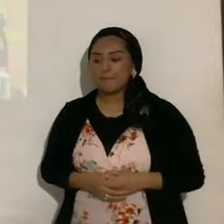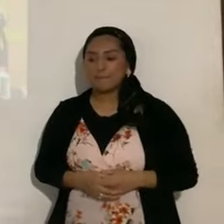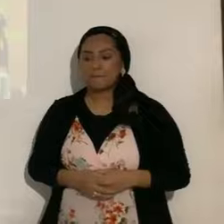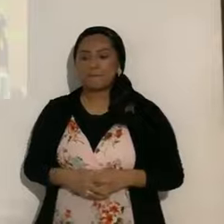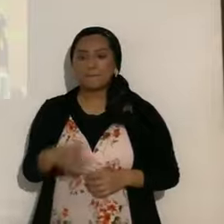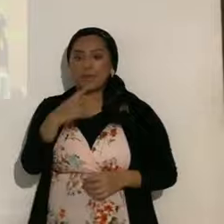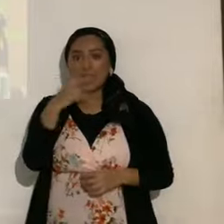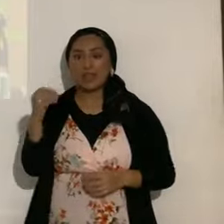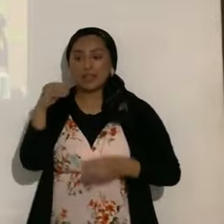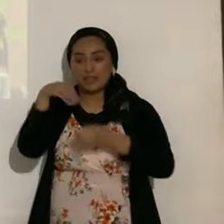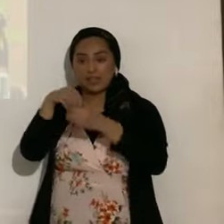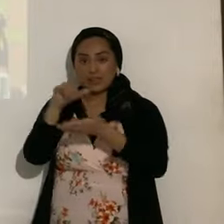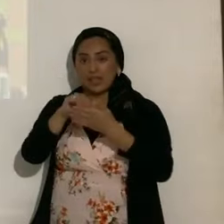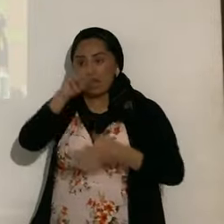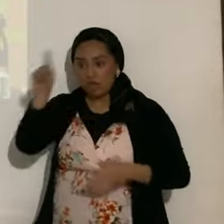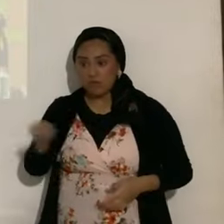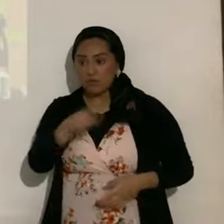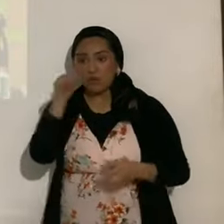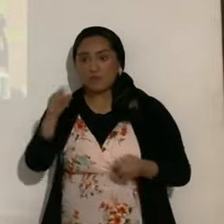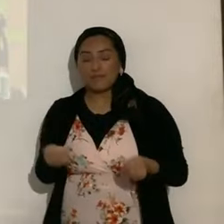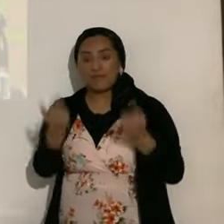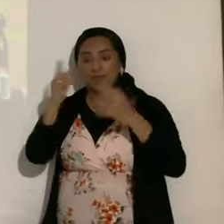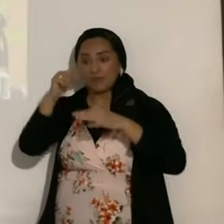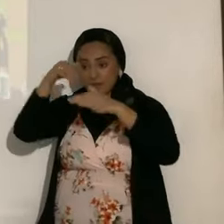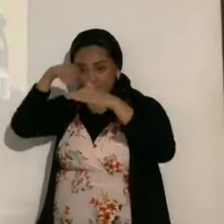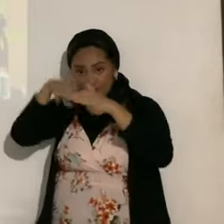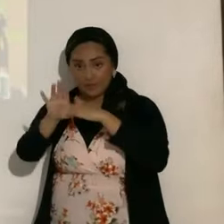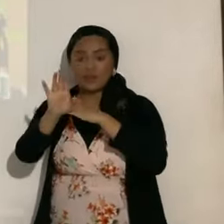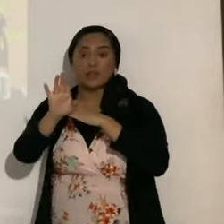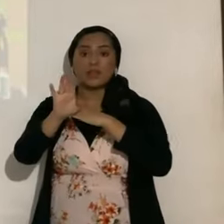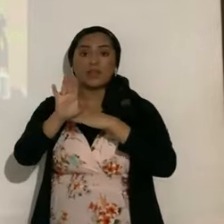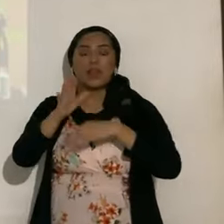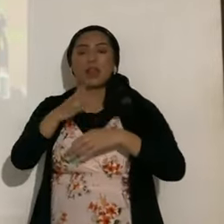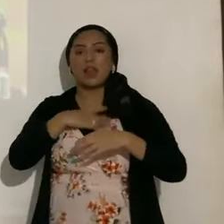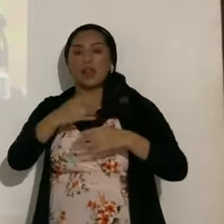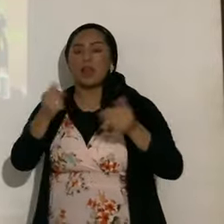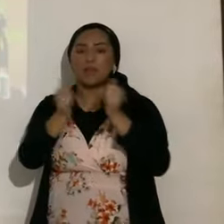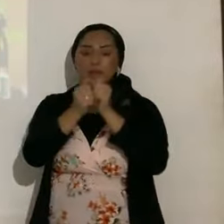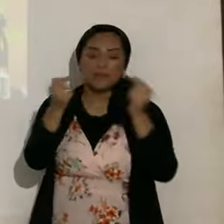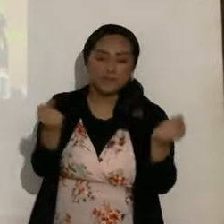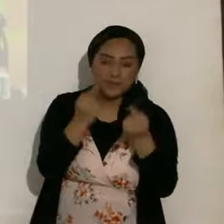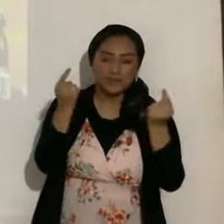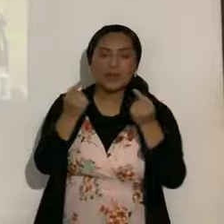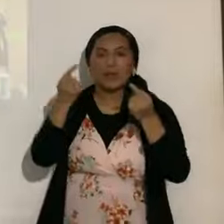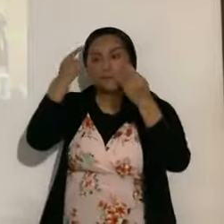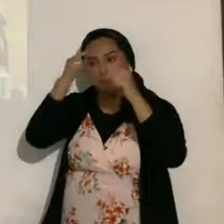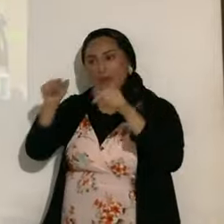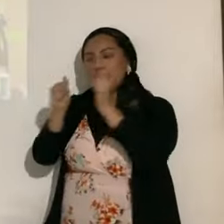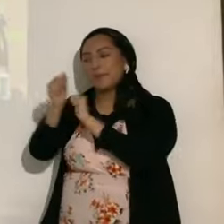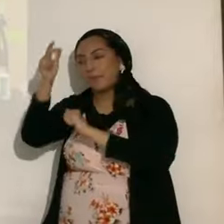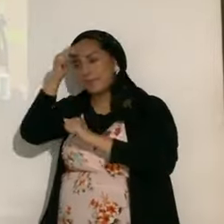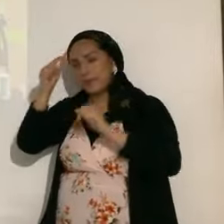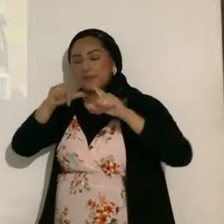ese anillo de fuego, donde se meten, y están brincando, con los brujos, y se pactan con el diablo, Yahshua Mashiach, reprenda al diablo,